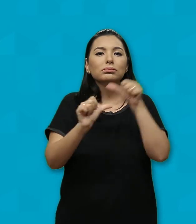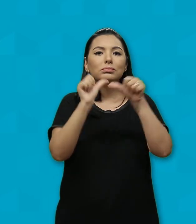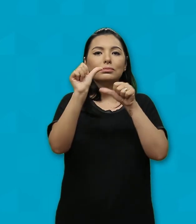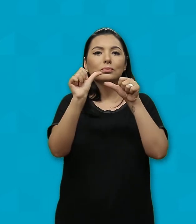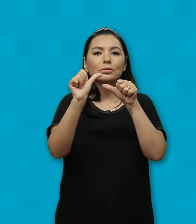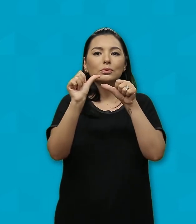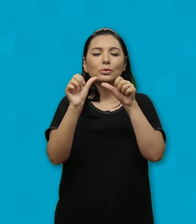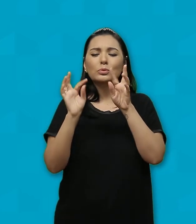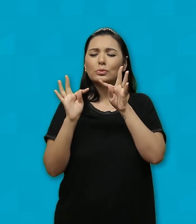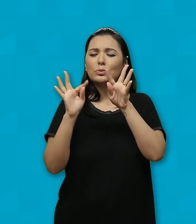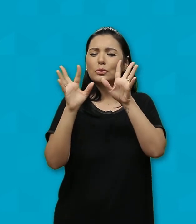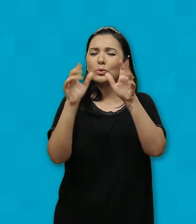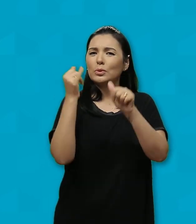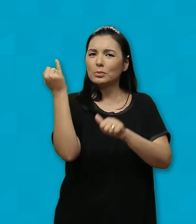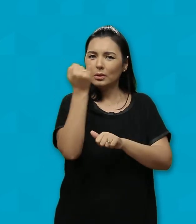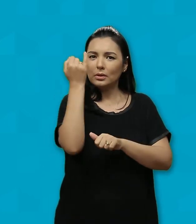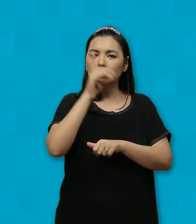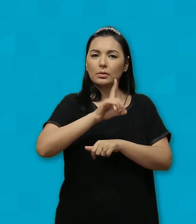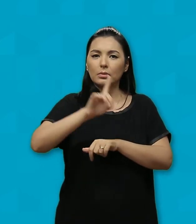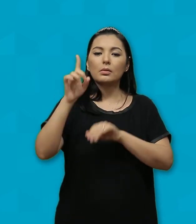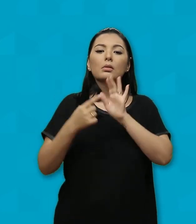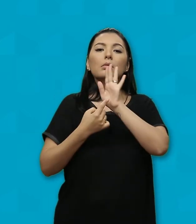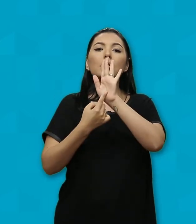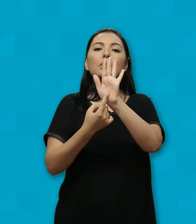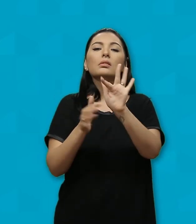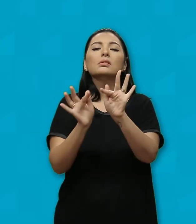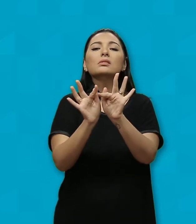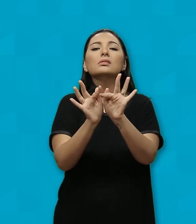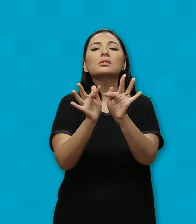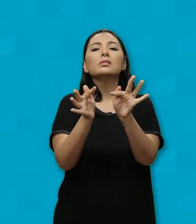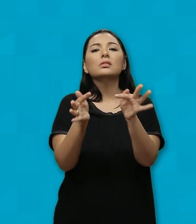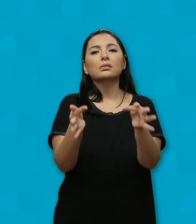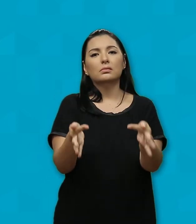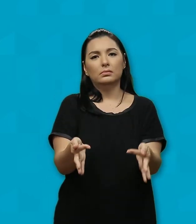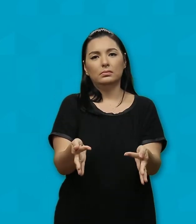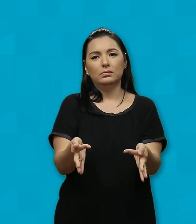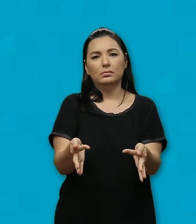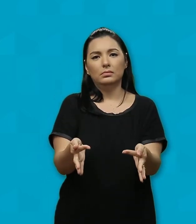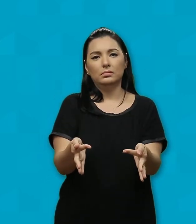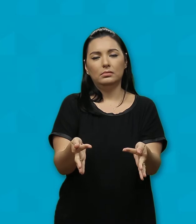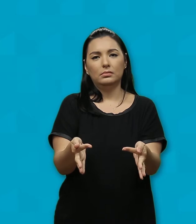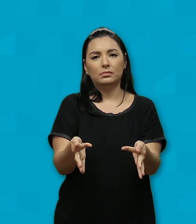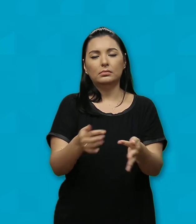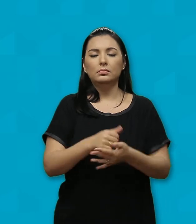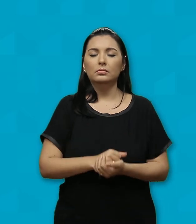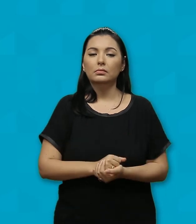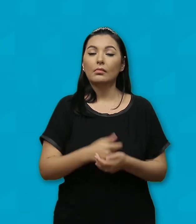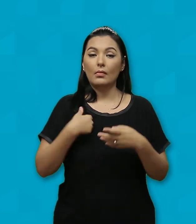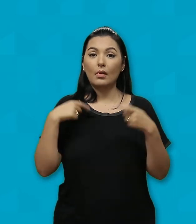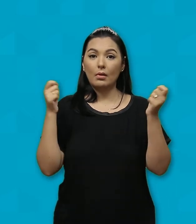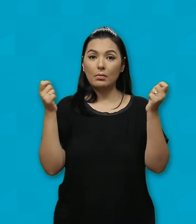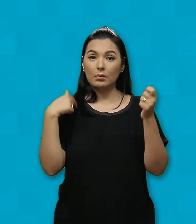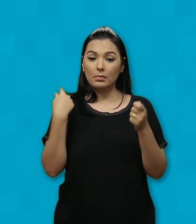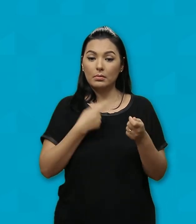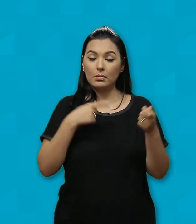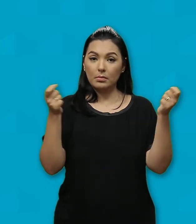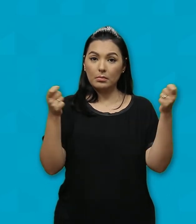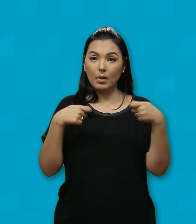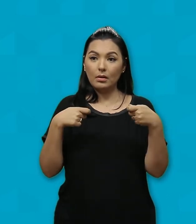a grandeza de Deus é expressa de modo singelo e humilde De maneira que possamos ter acesso a Ele E